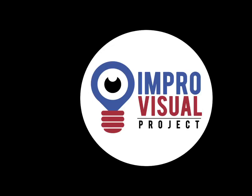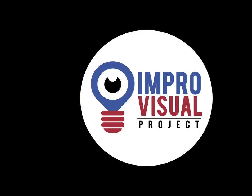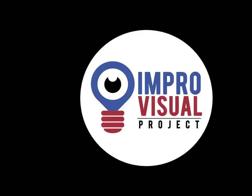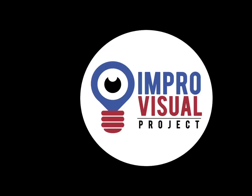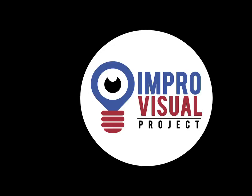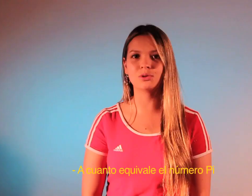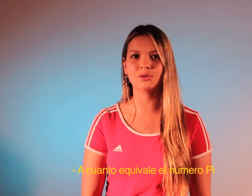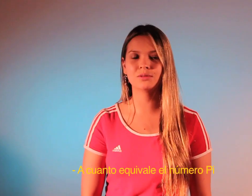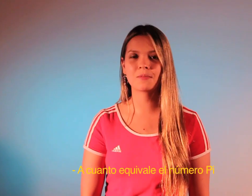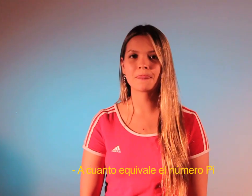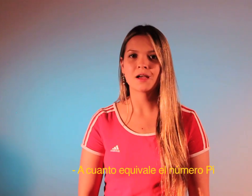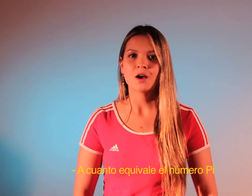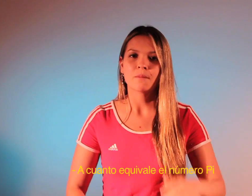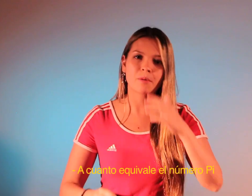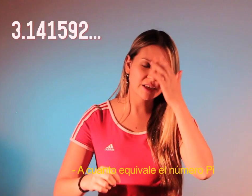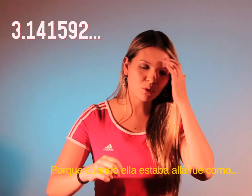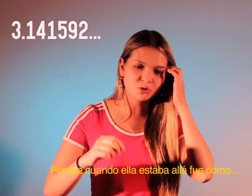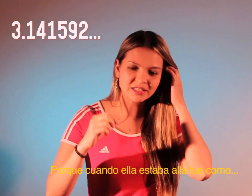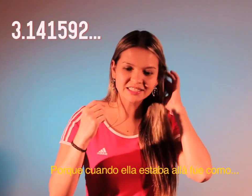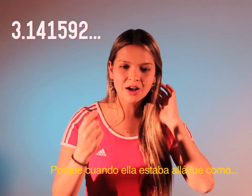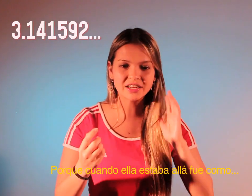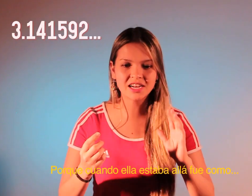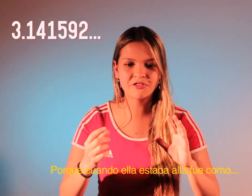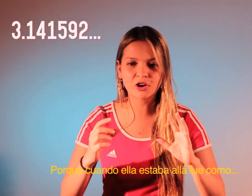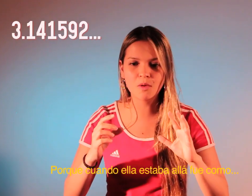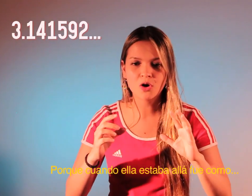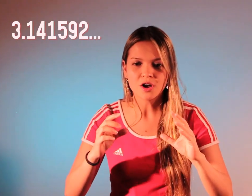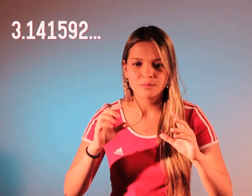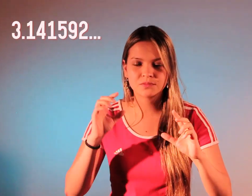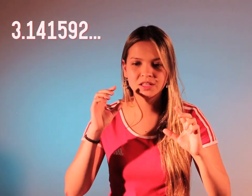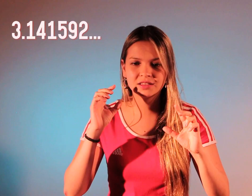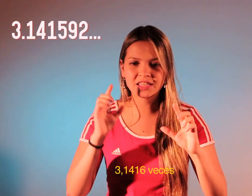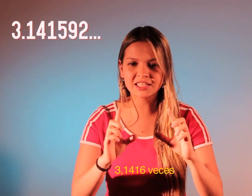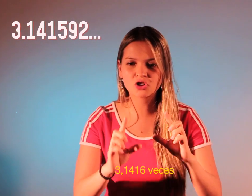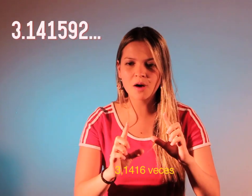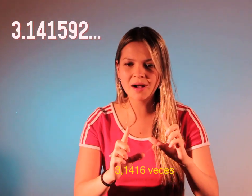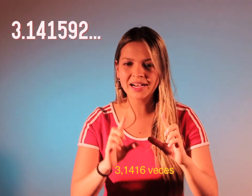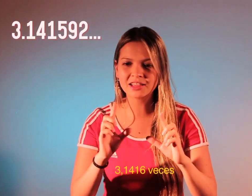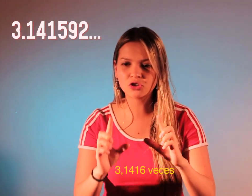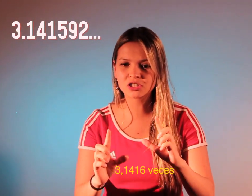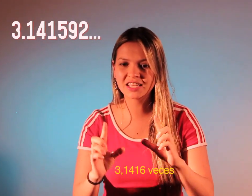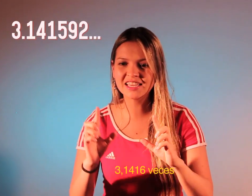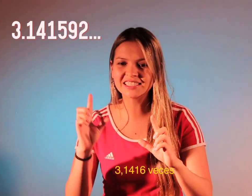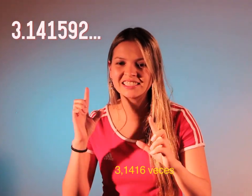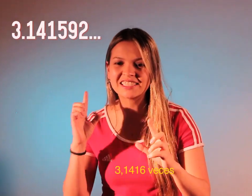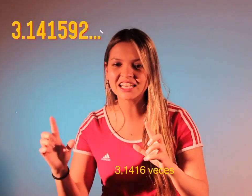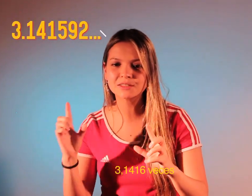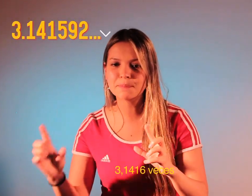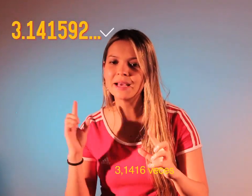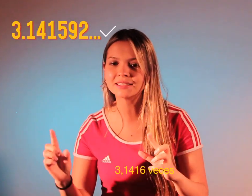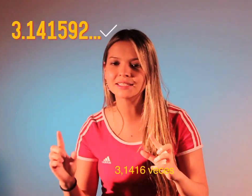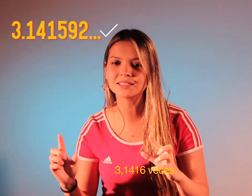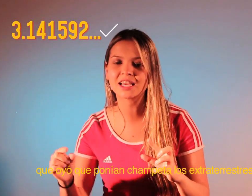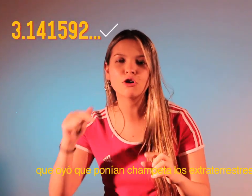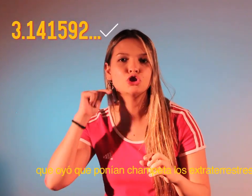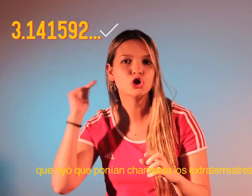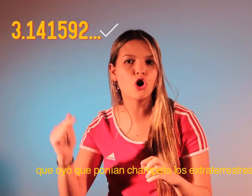¿A cuánto equivale el número pi? Porque cuando ella estaba allá fue como 3,14, 16 veces que oyó